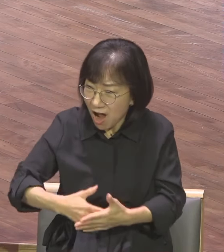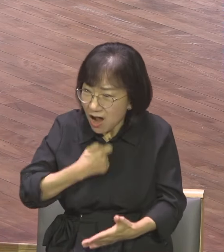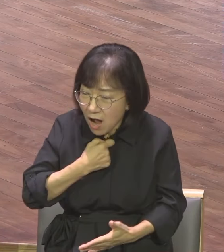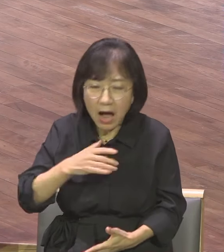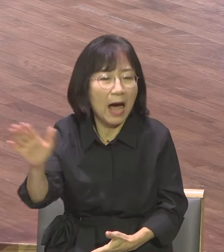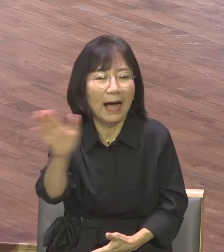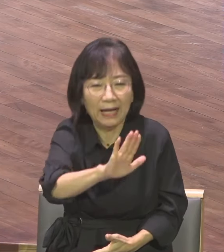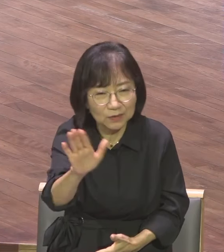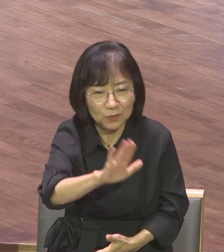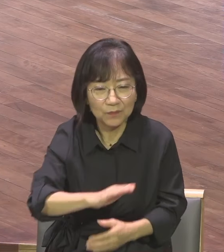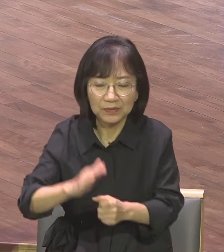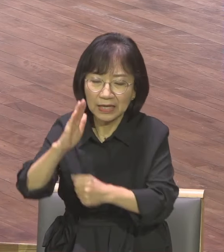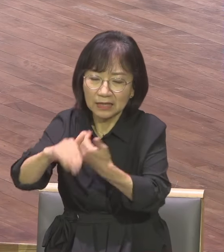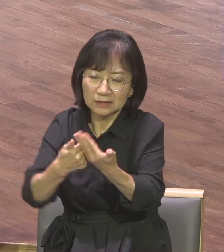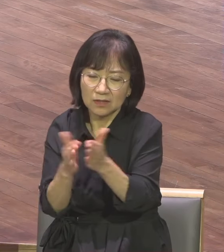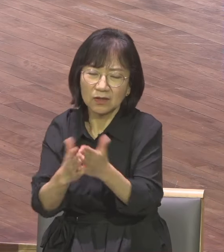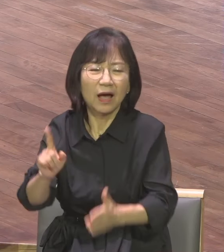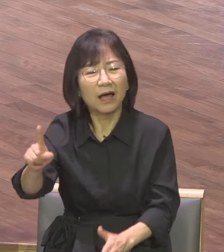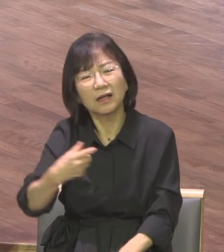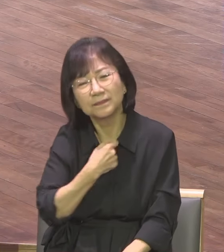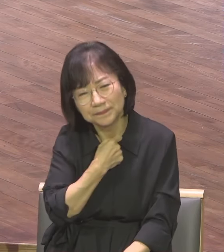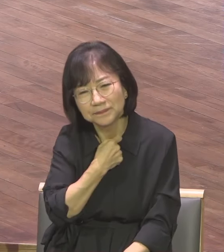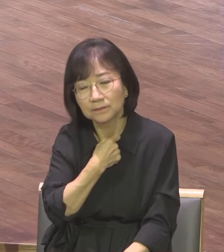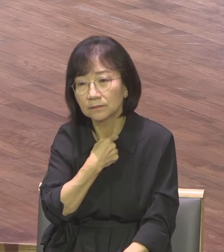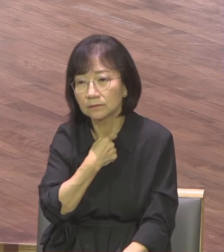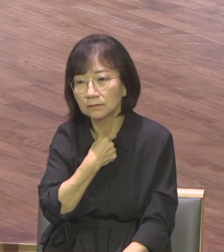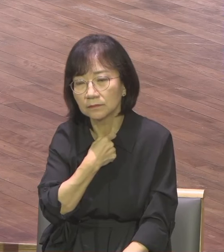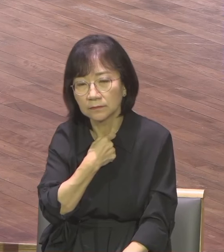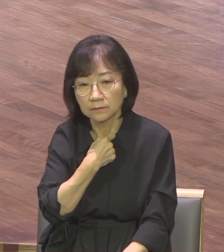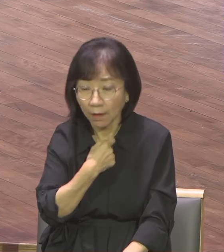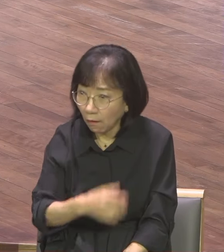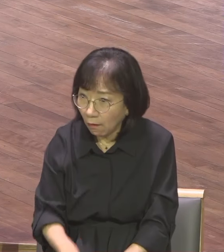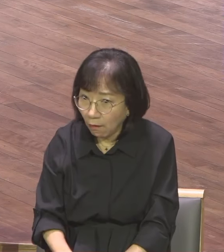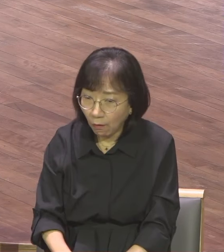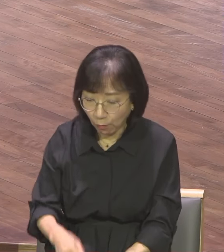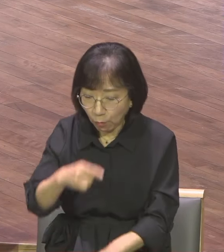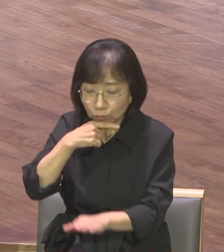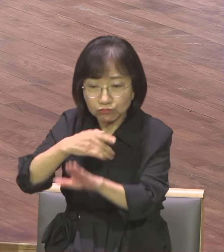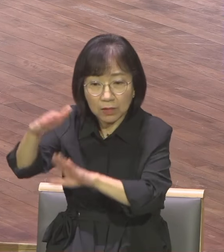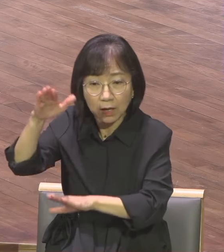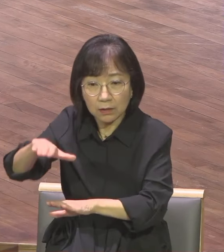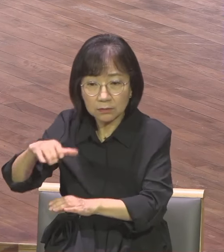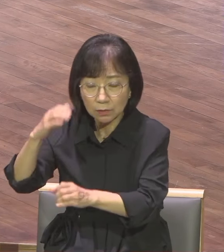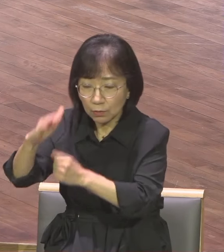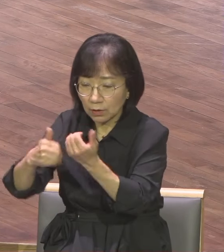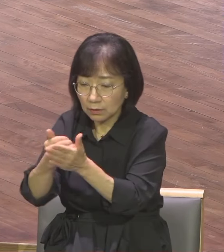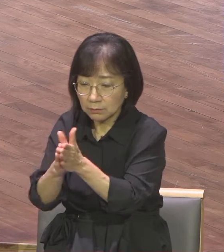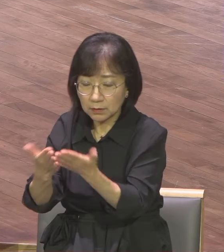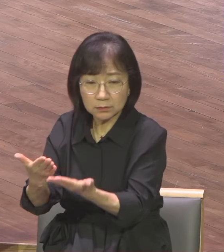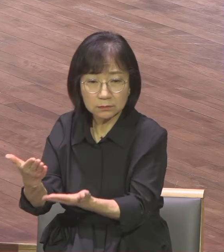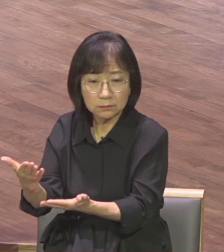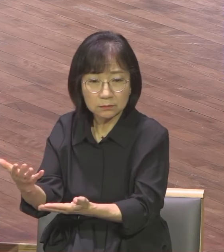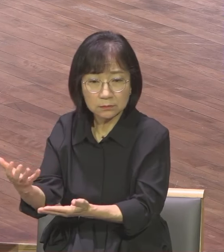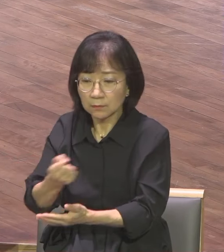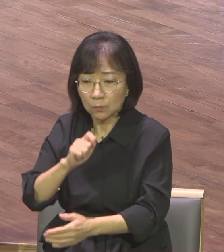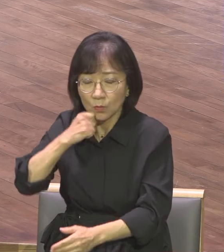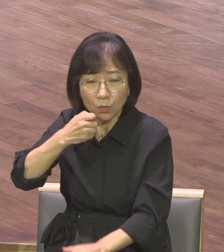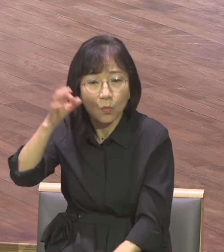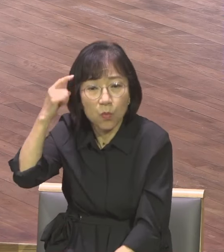도대체 왜 북한은 이 성경 하나 소유하지 못하게 합니까 이게 책인데 이거